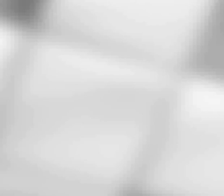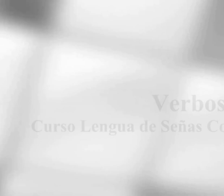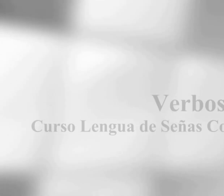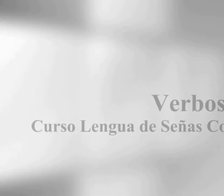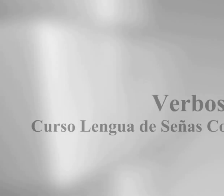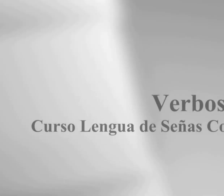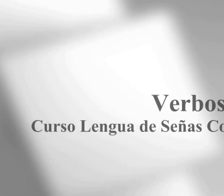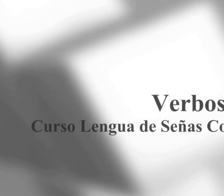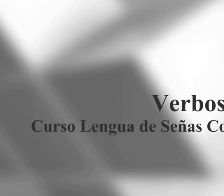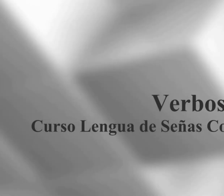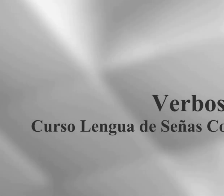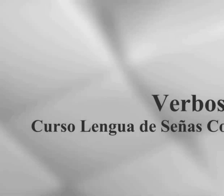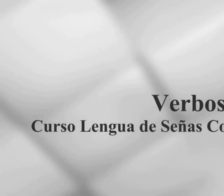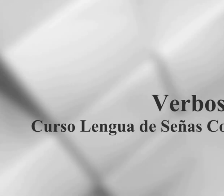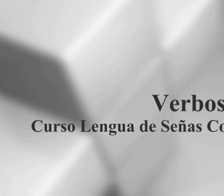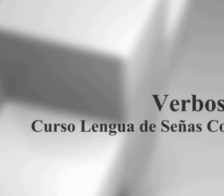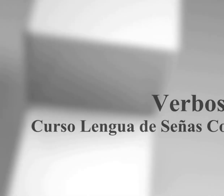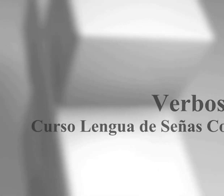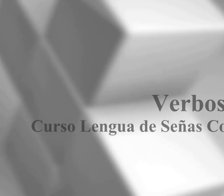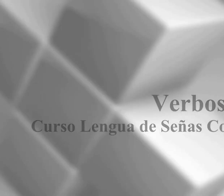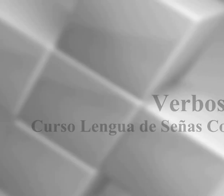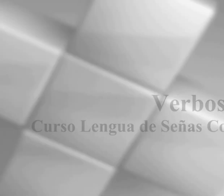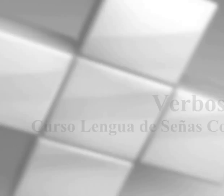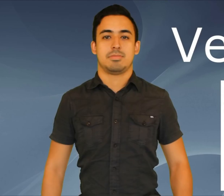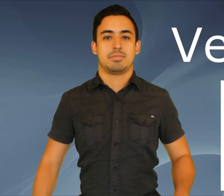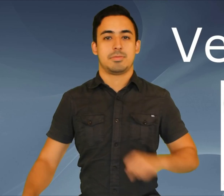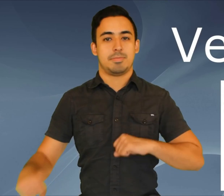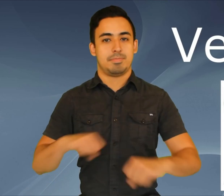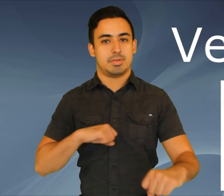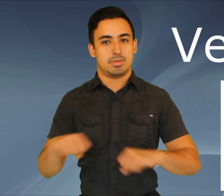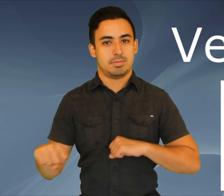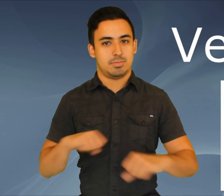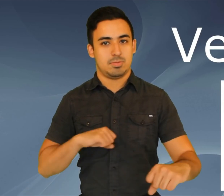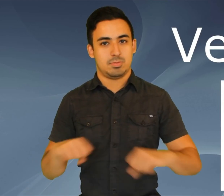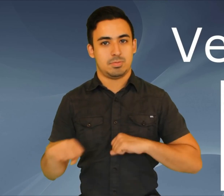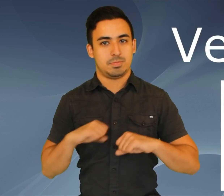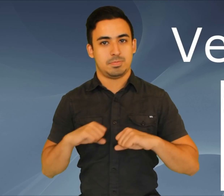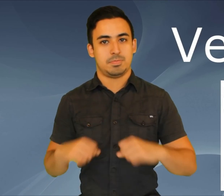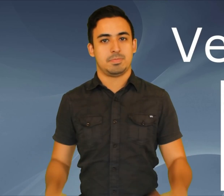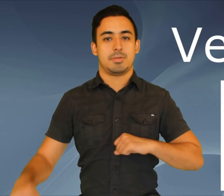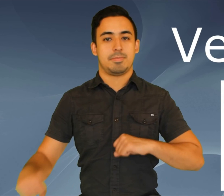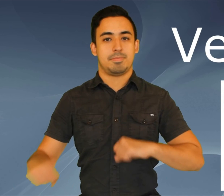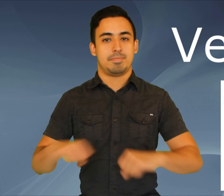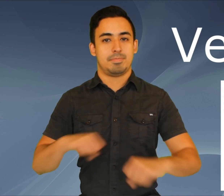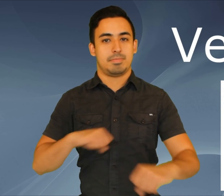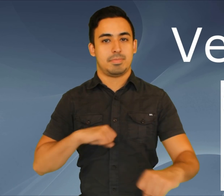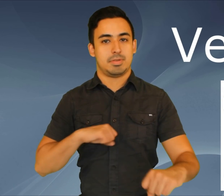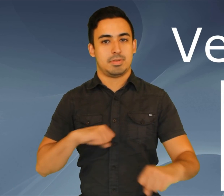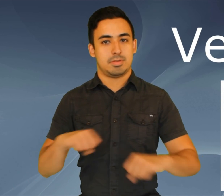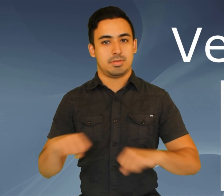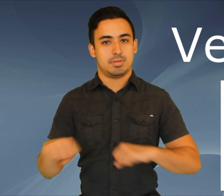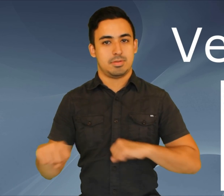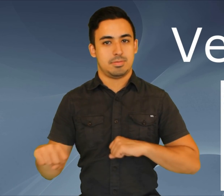Verbos, curso lengua de señas colombiana Verbos, verbos